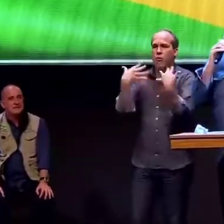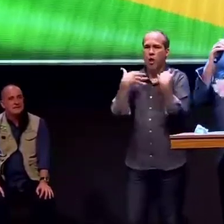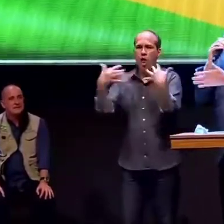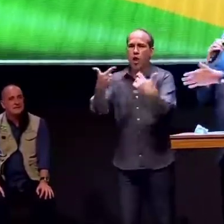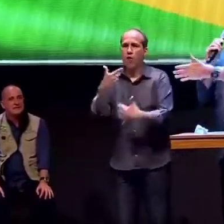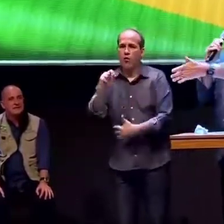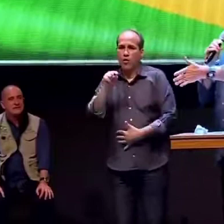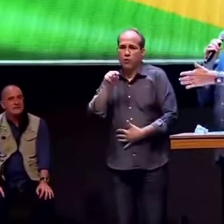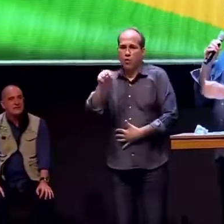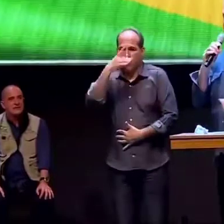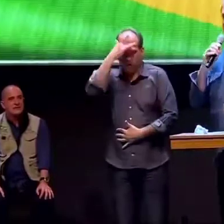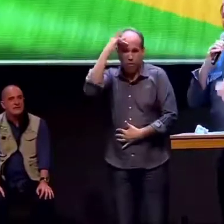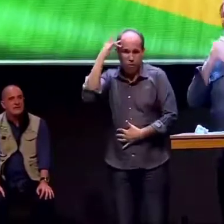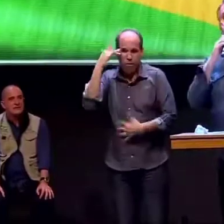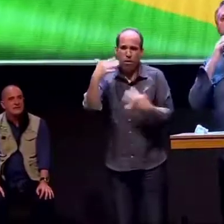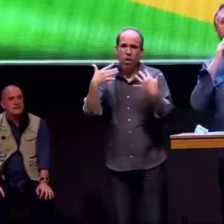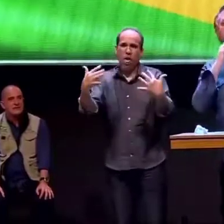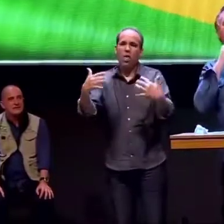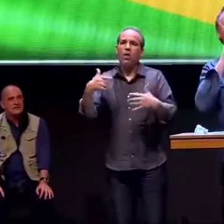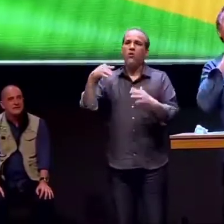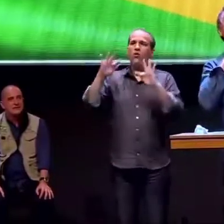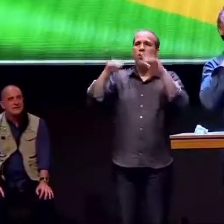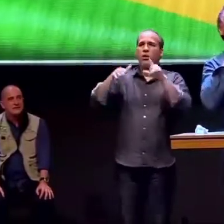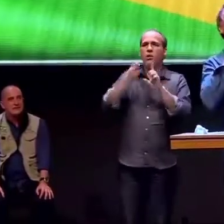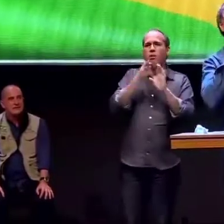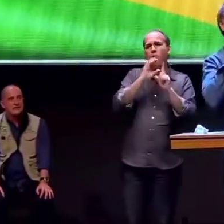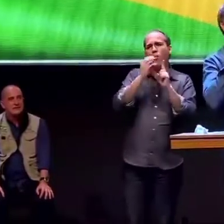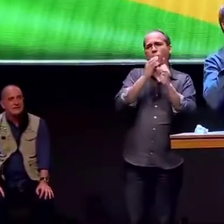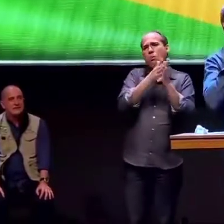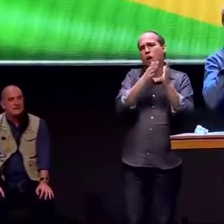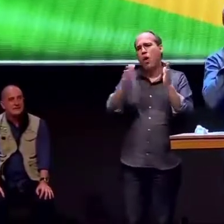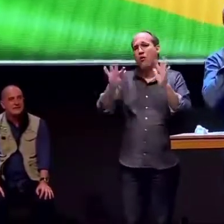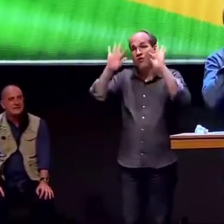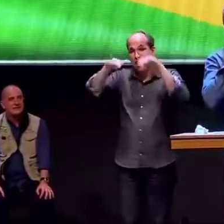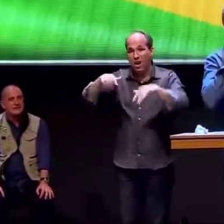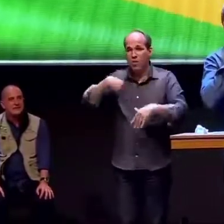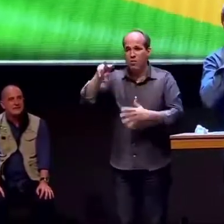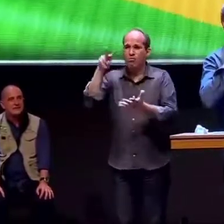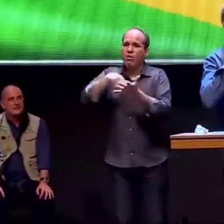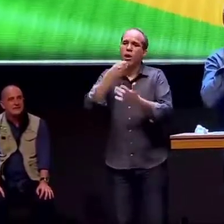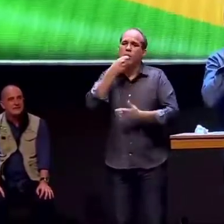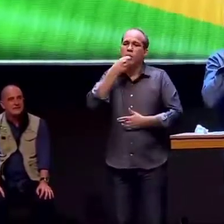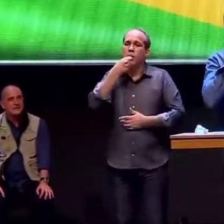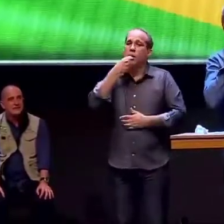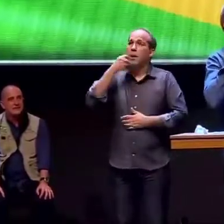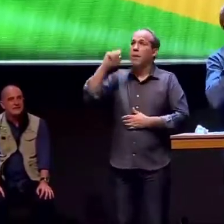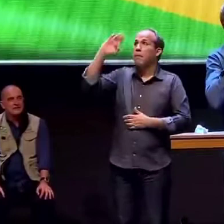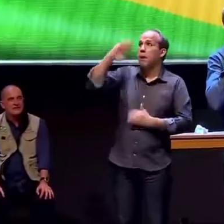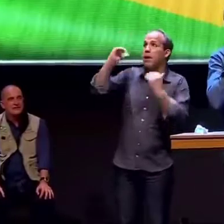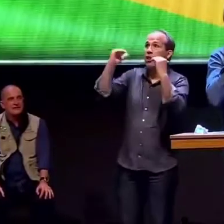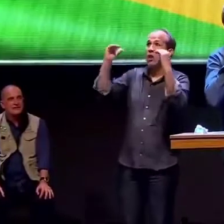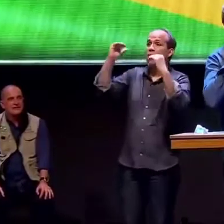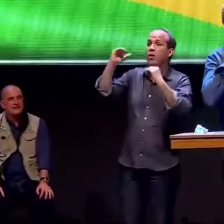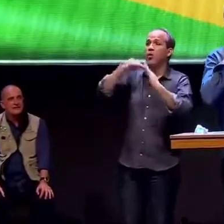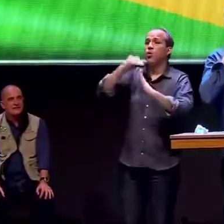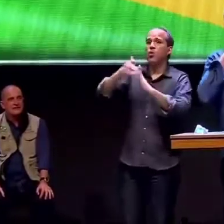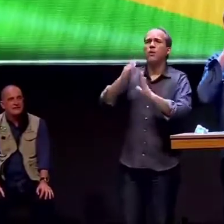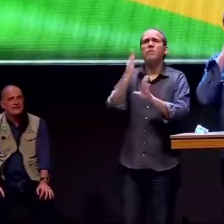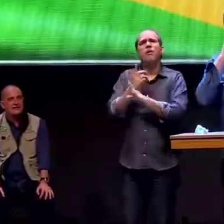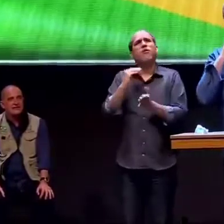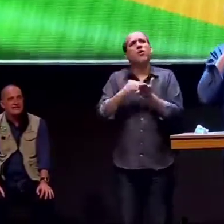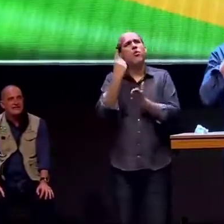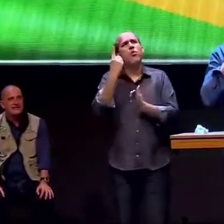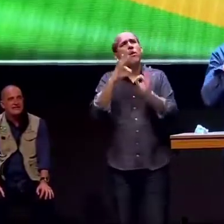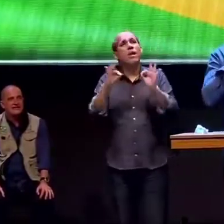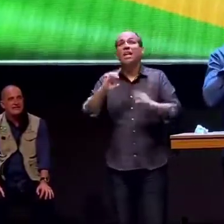terminei com um jargão militar Brasil acima de tudo e eu eu tenho que falar mais alguma coisa né eu